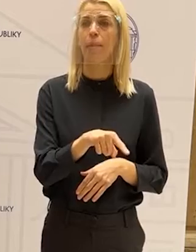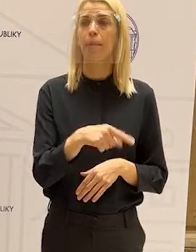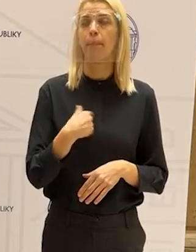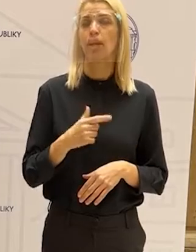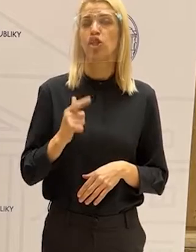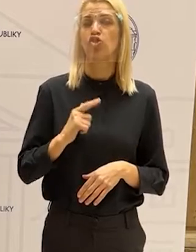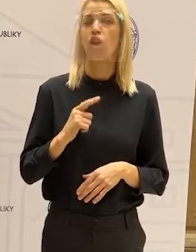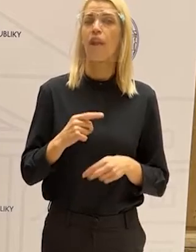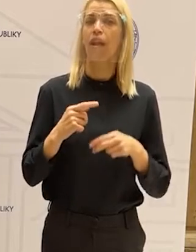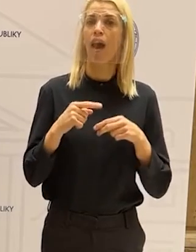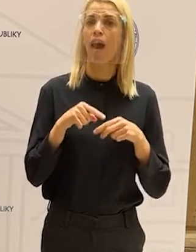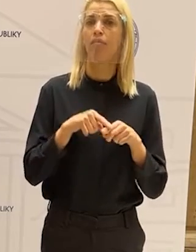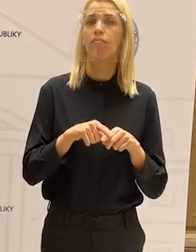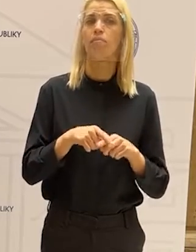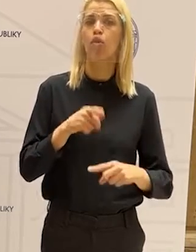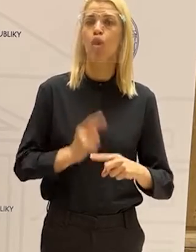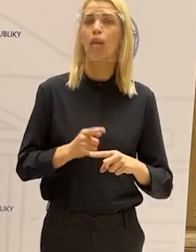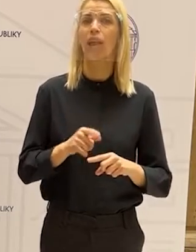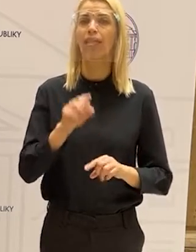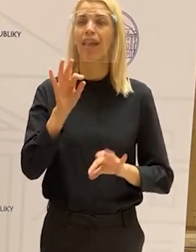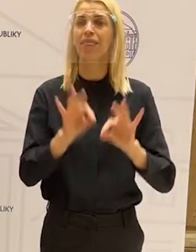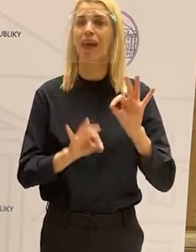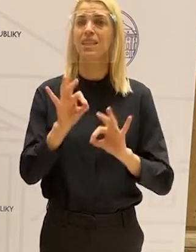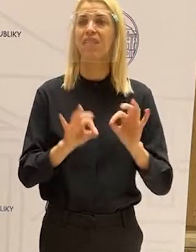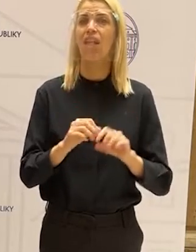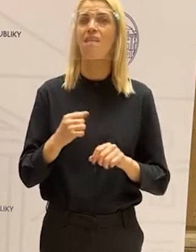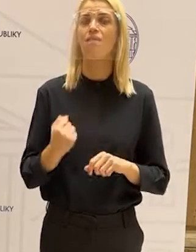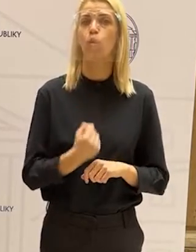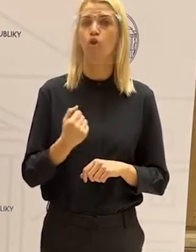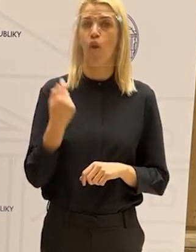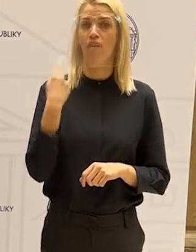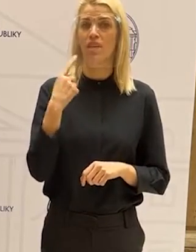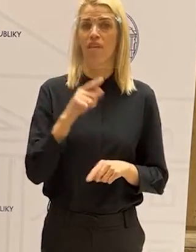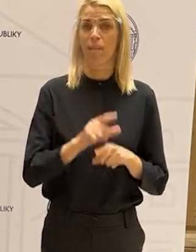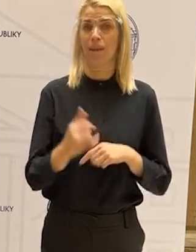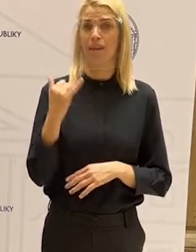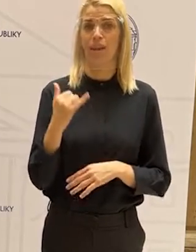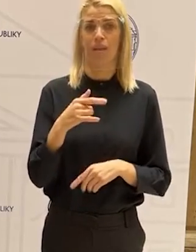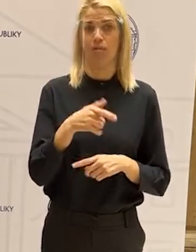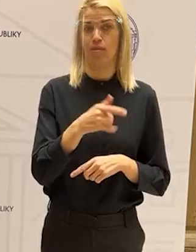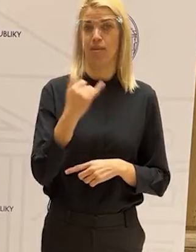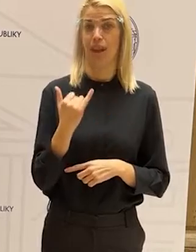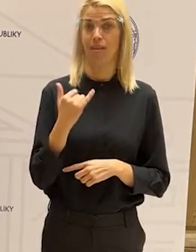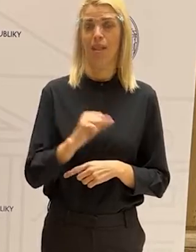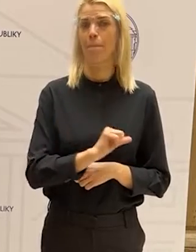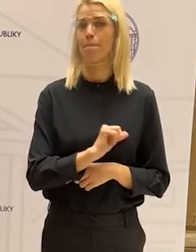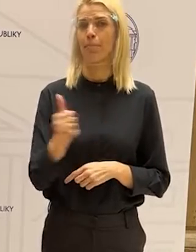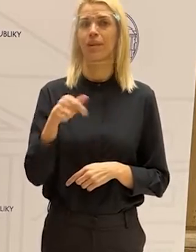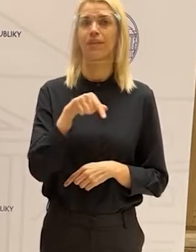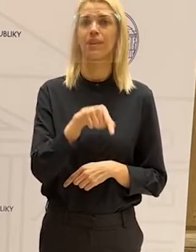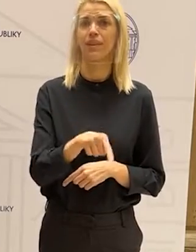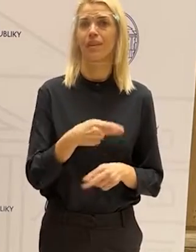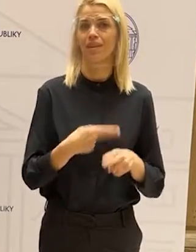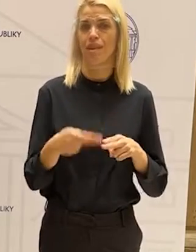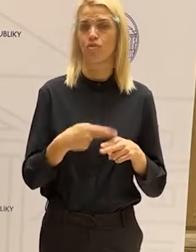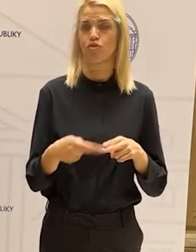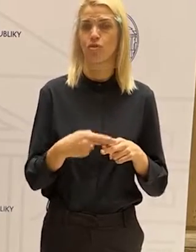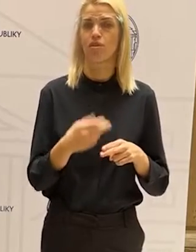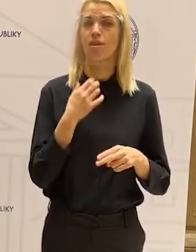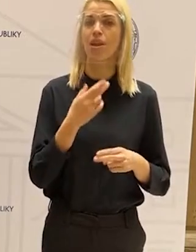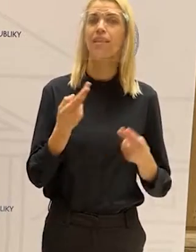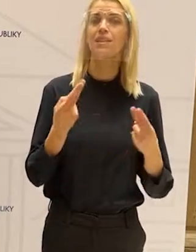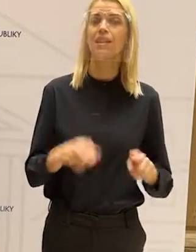konkrétne nastavenie funkčného vzdialávania pre riaditeľov, ktorí sú tí prví, keď sa niečo udeje, ktorí riešia